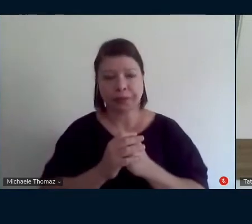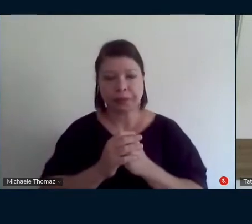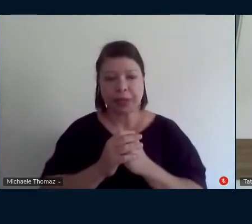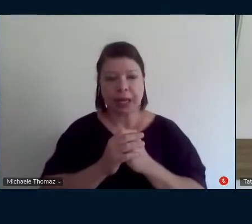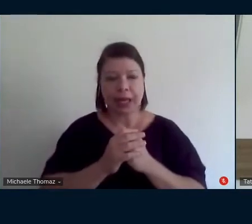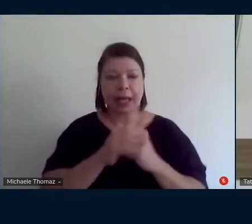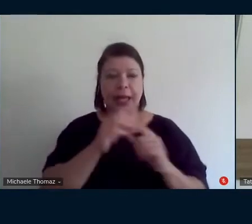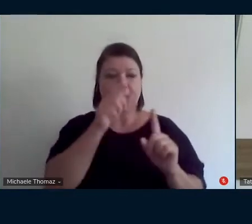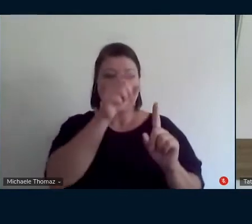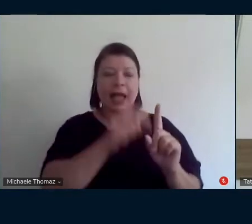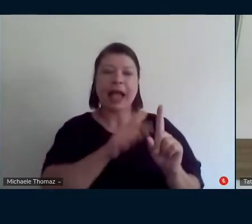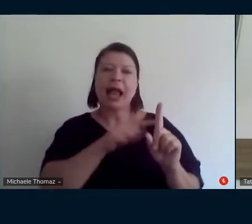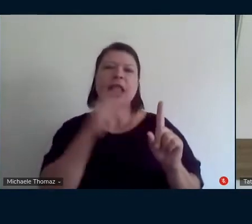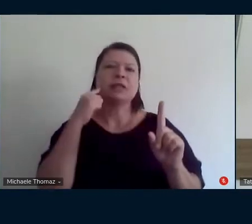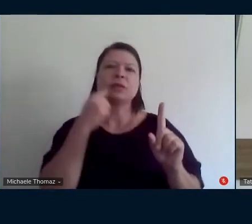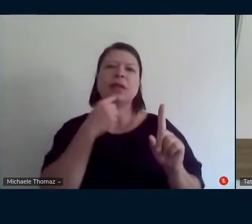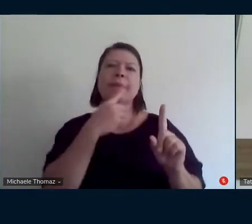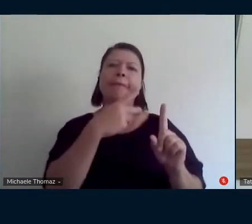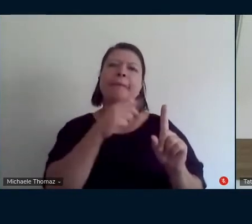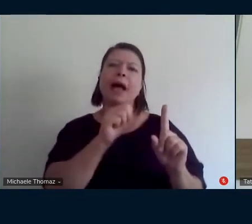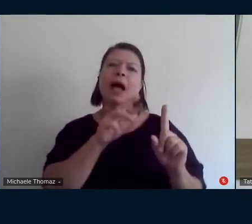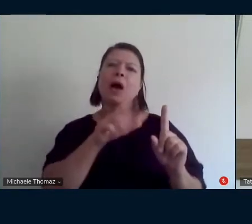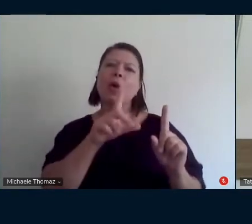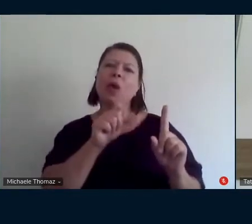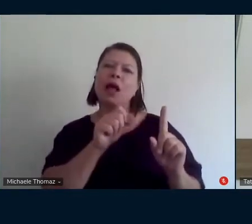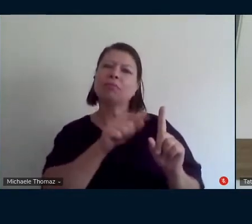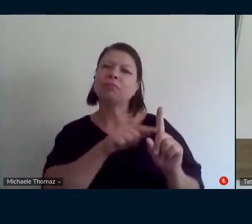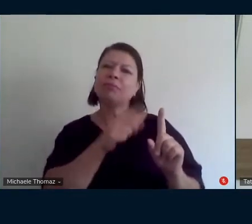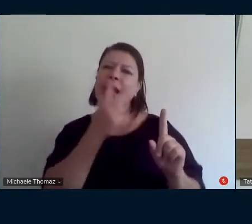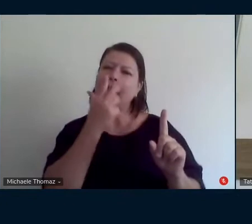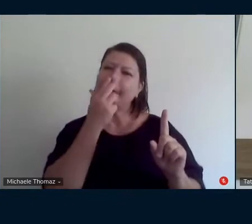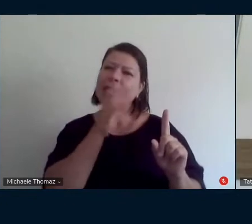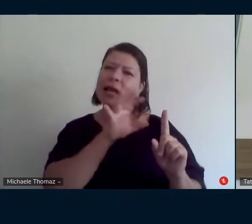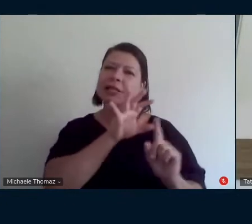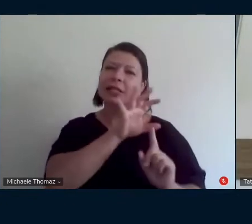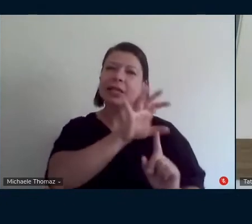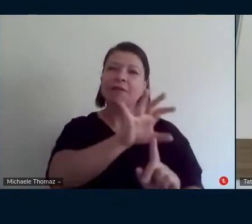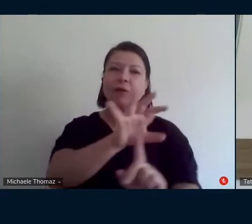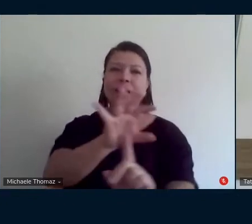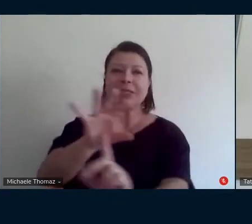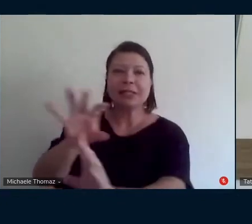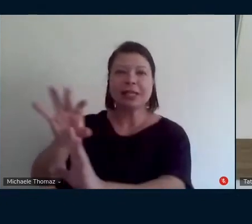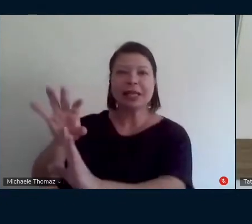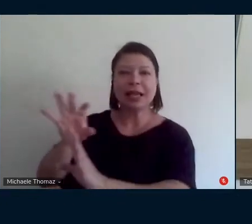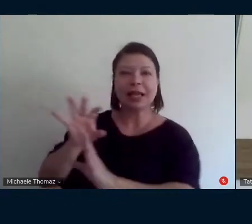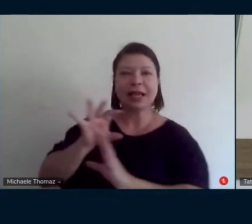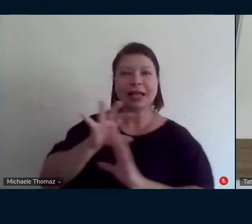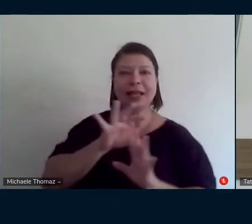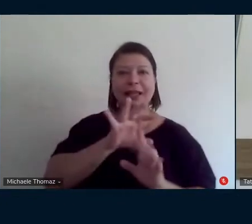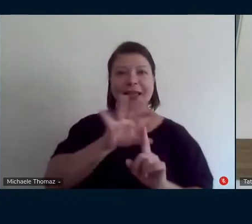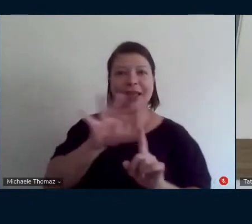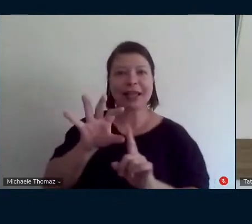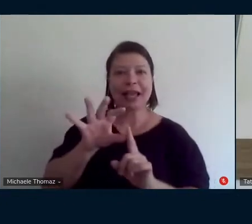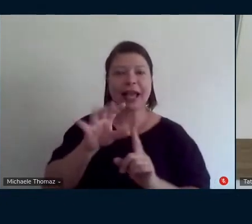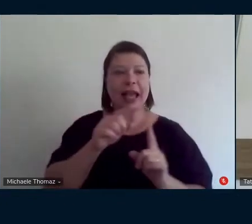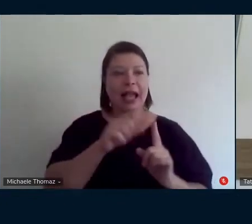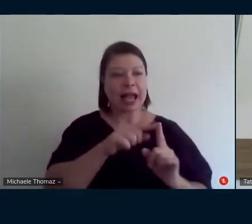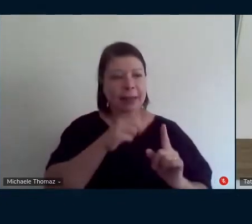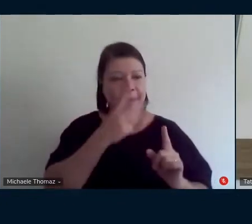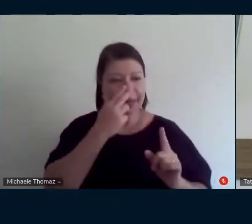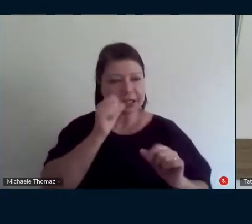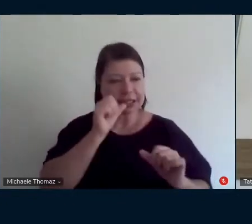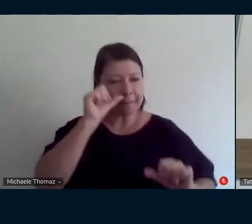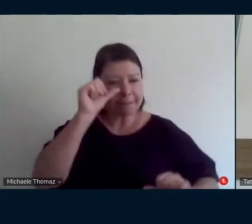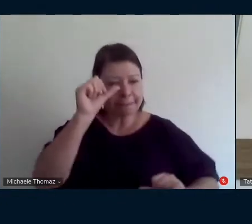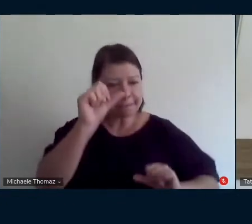ela tem um efeito ela tem um efeito de transformação ela não está ela está realmente transformando aquela